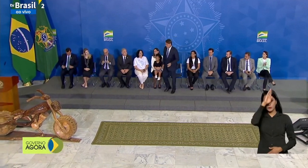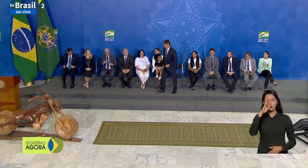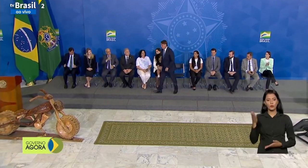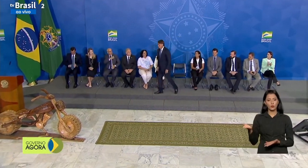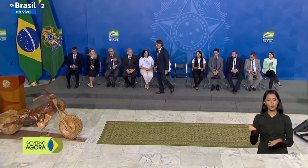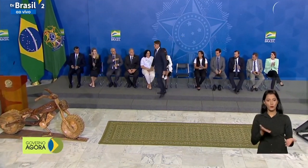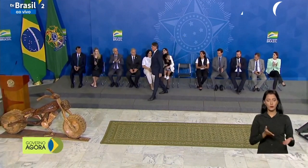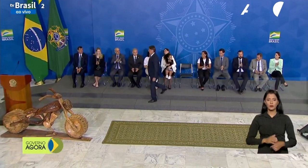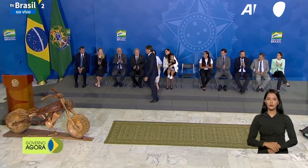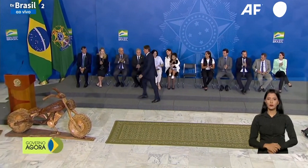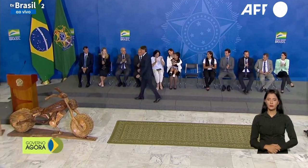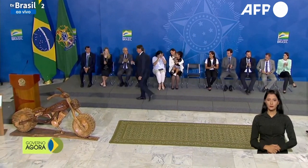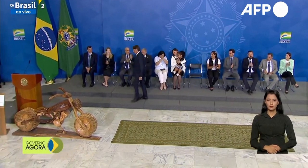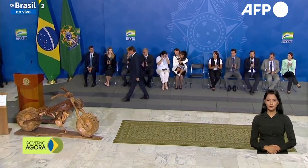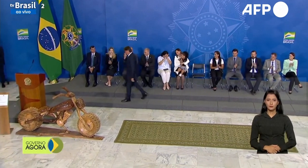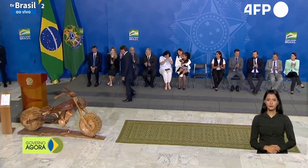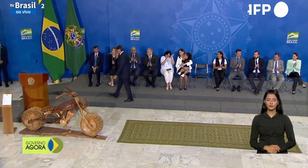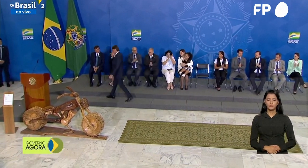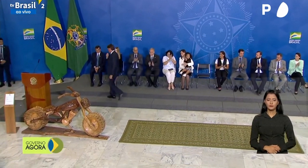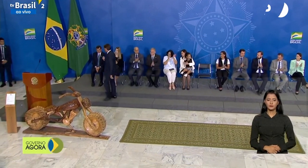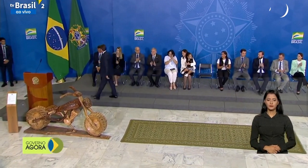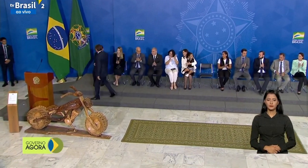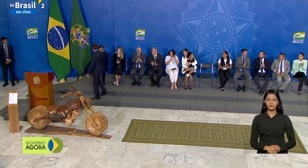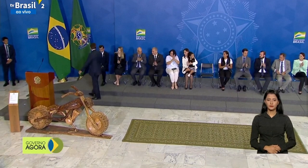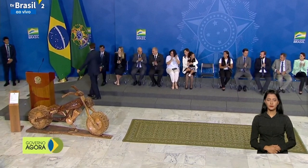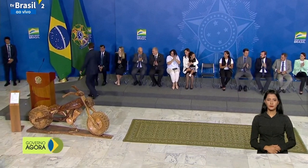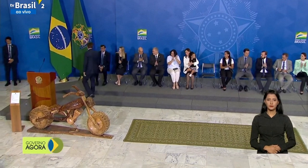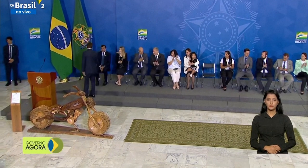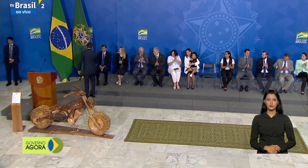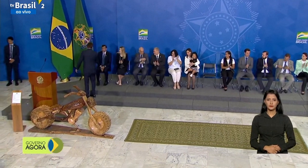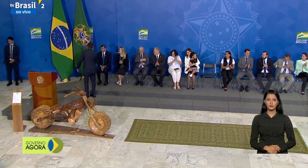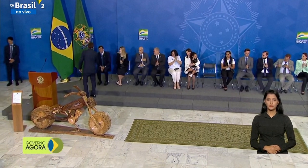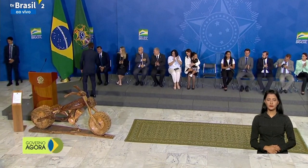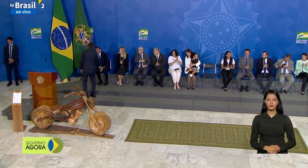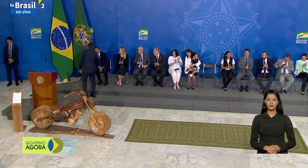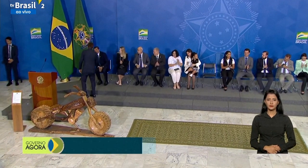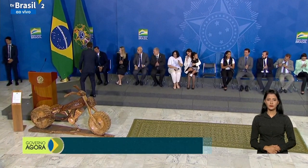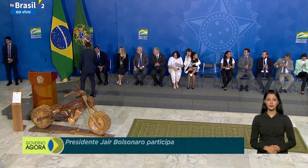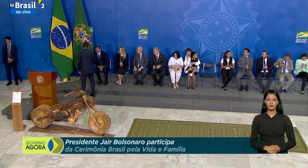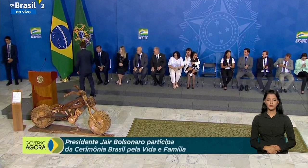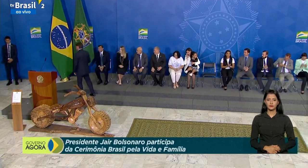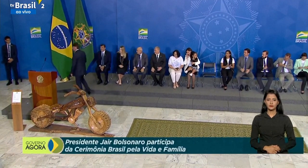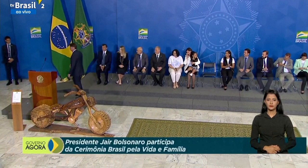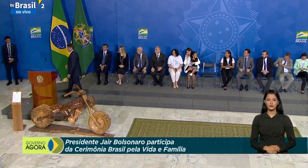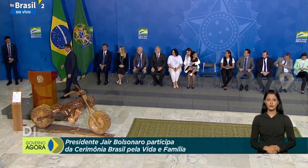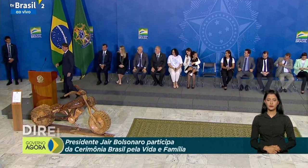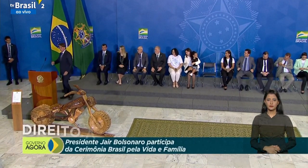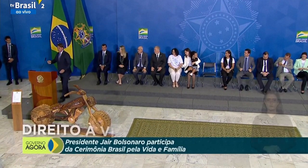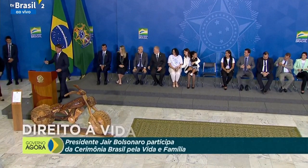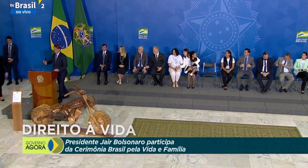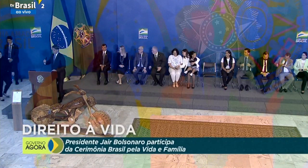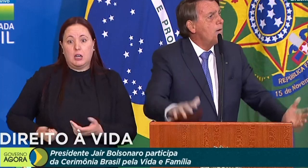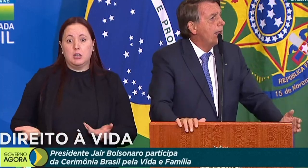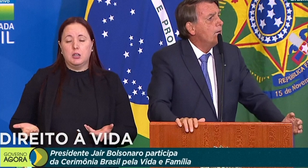O presidente Jair Bolsonaro atacou novamente o Supremo Tribunal Federal na terça-feira e ameaçou deixar de cumprir com as decisões da